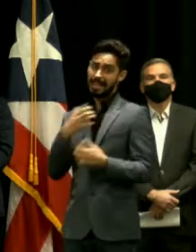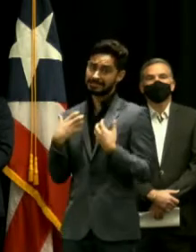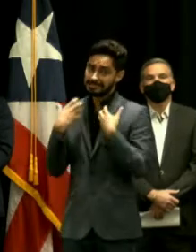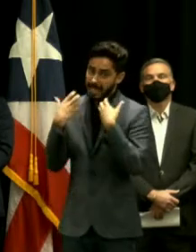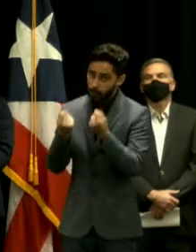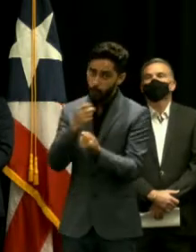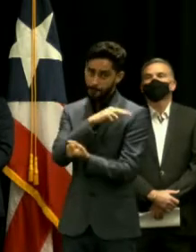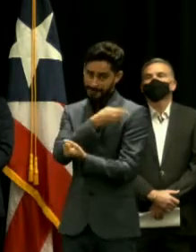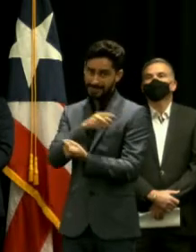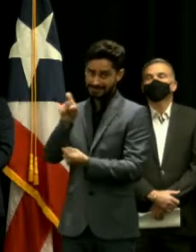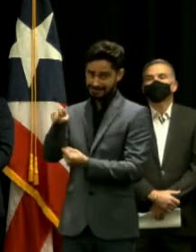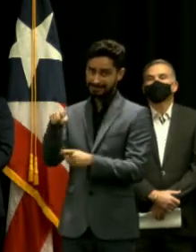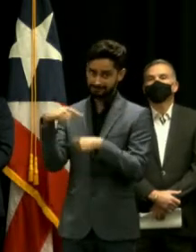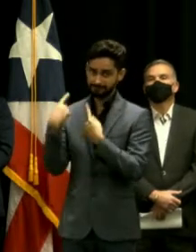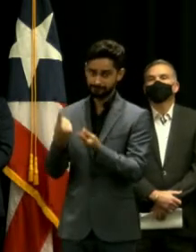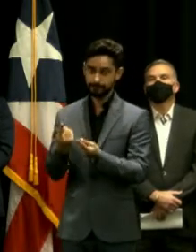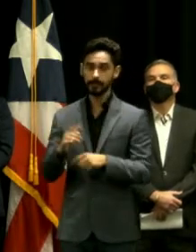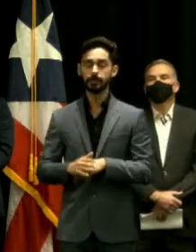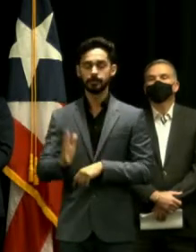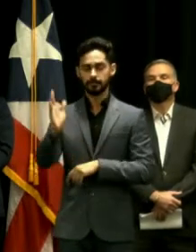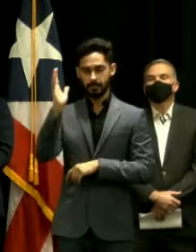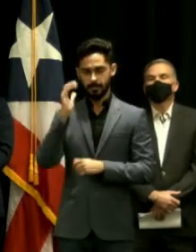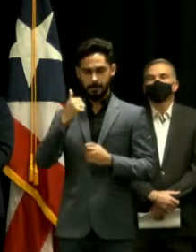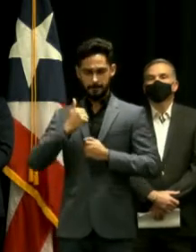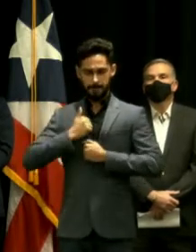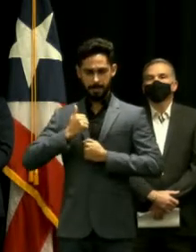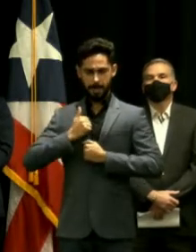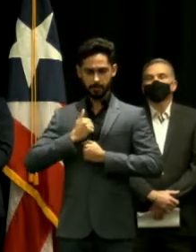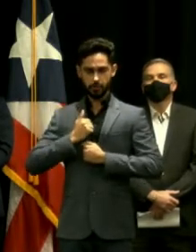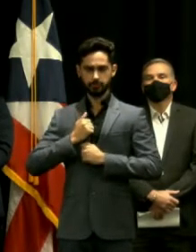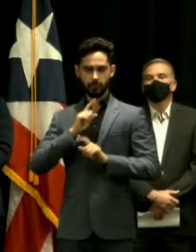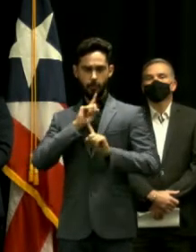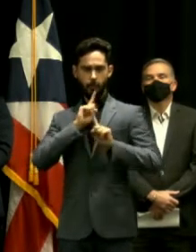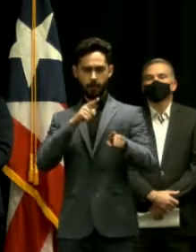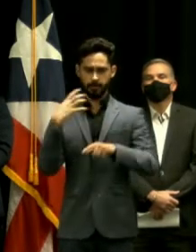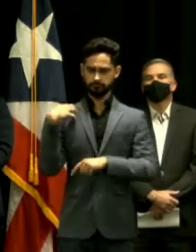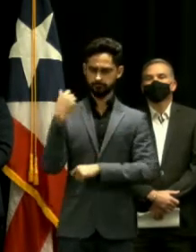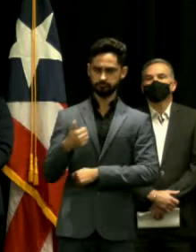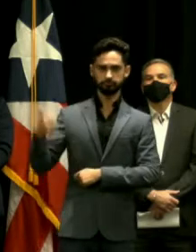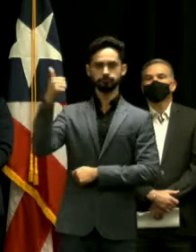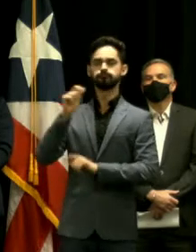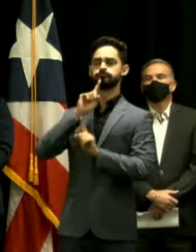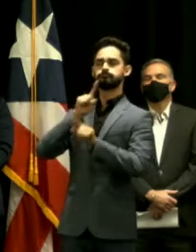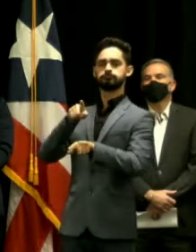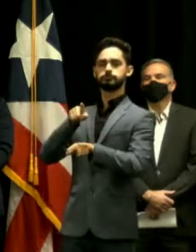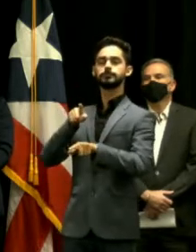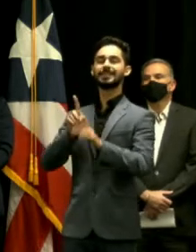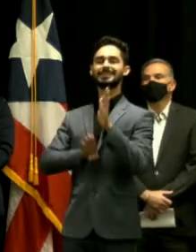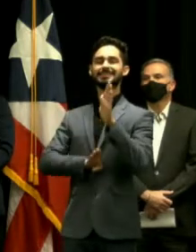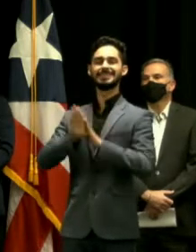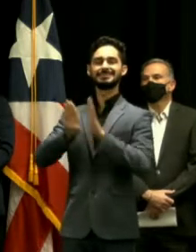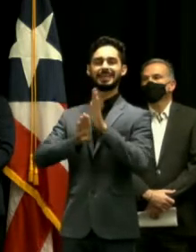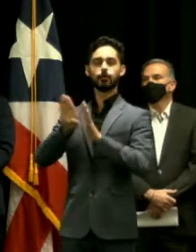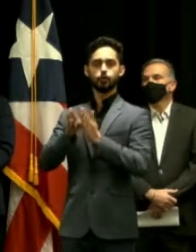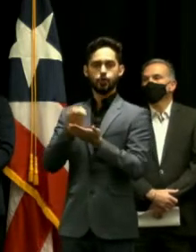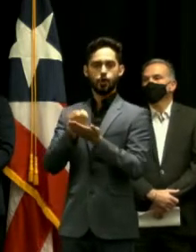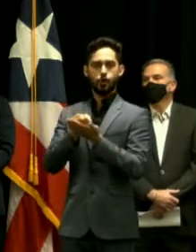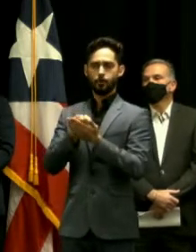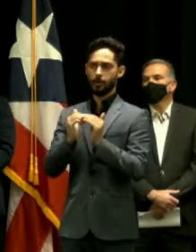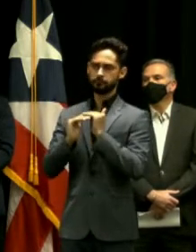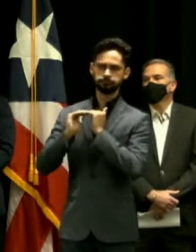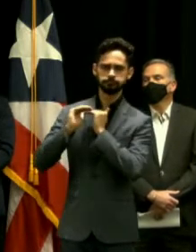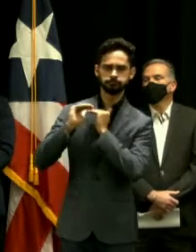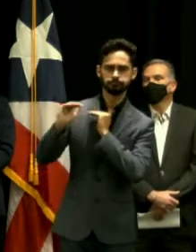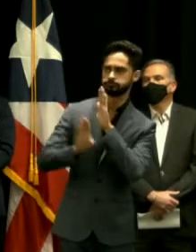El pasado mes de mayo firmé una orden ejecutiva para crear el concilio para el desarrollo económico sostenible de Vieques